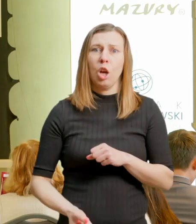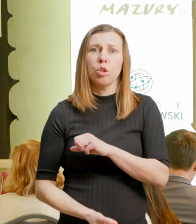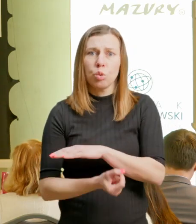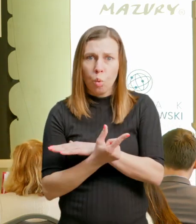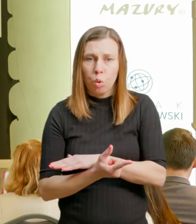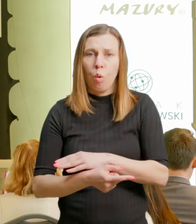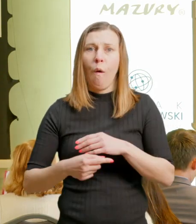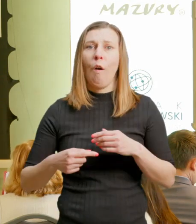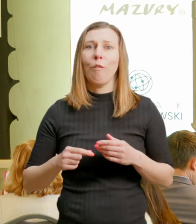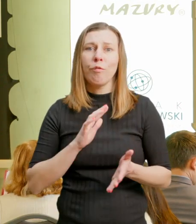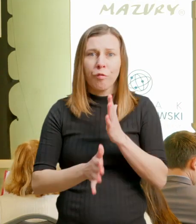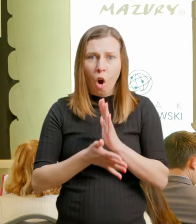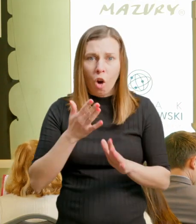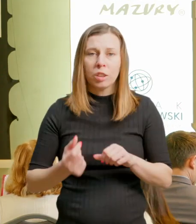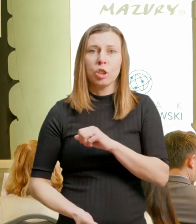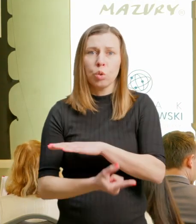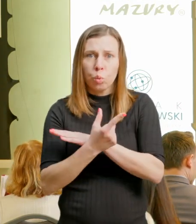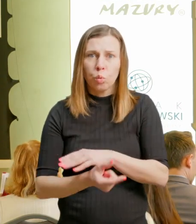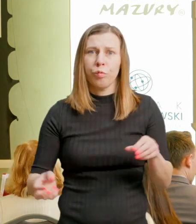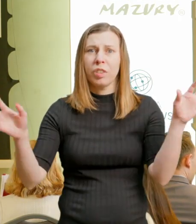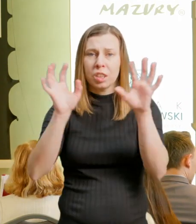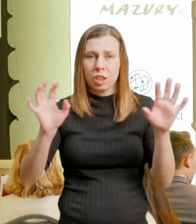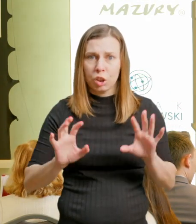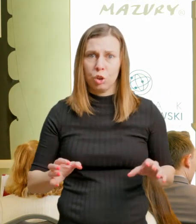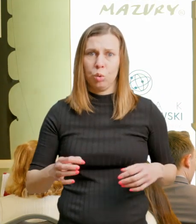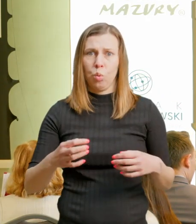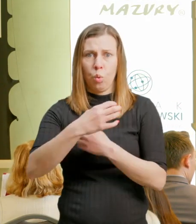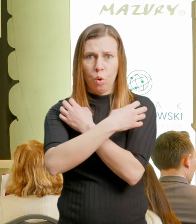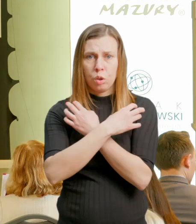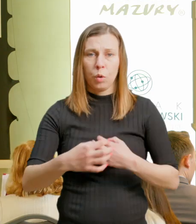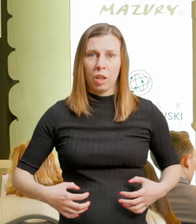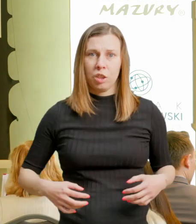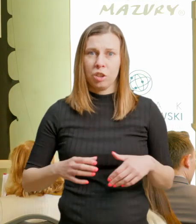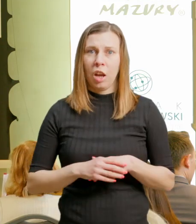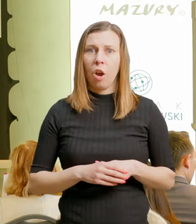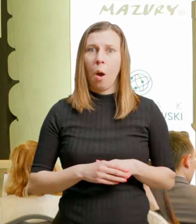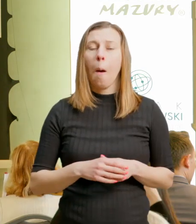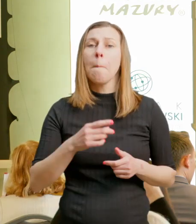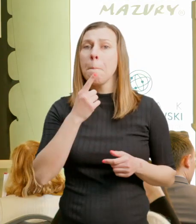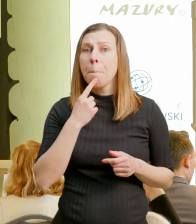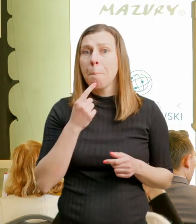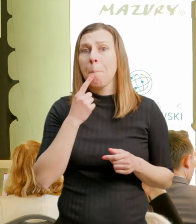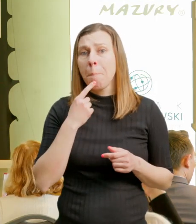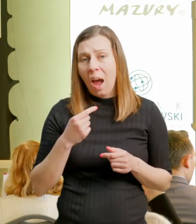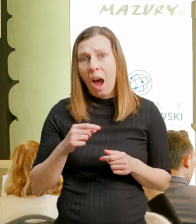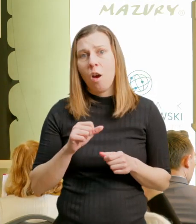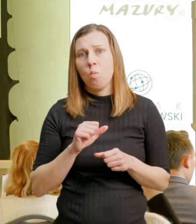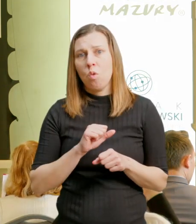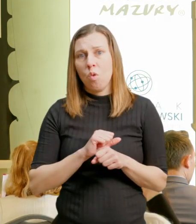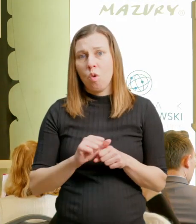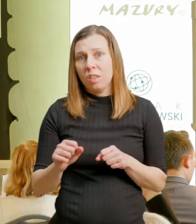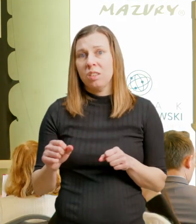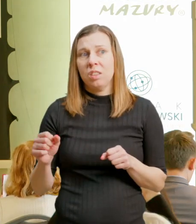pandemii, skutków działań wojennych, skutków sytuacji gospodarczej, kryzysu gospodarczego. Natomiast